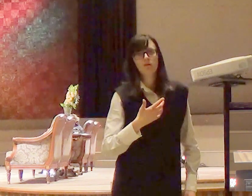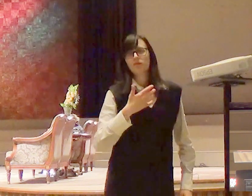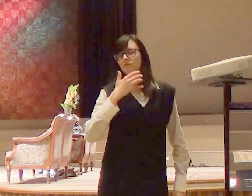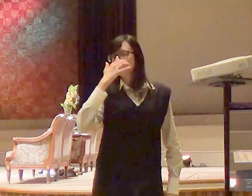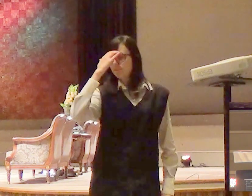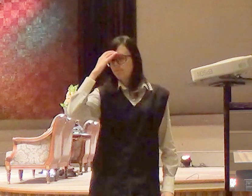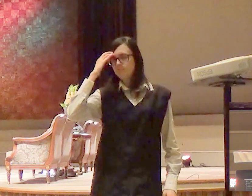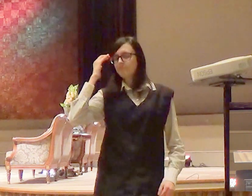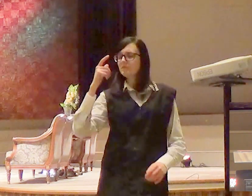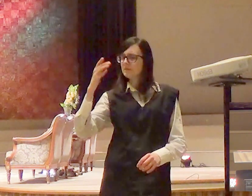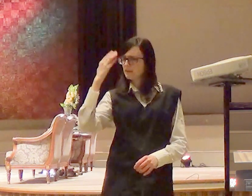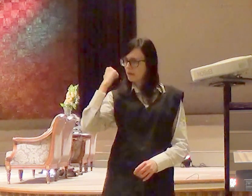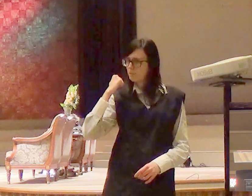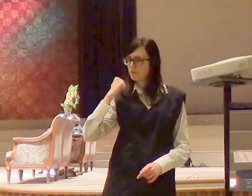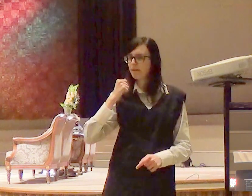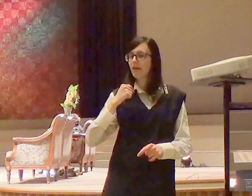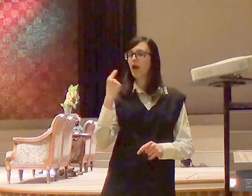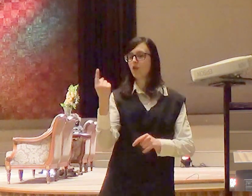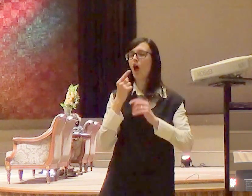sabe por que que a gente ora pelas pessoas